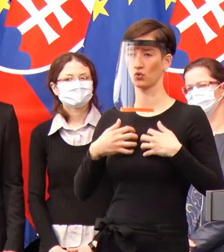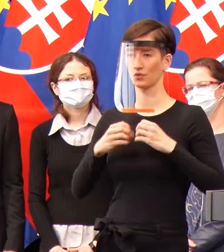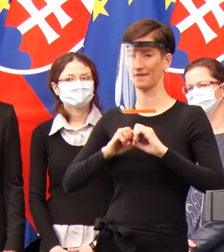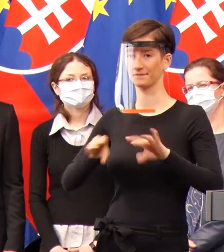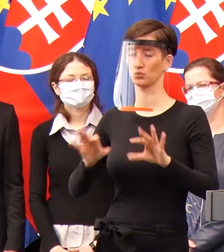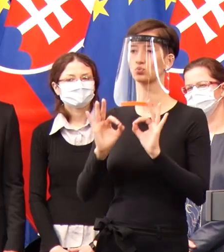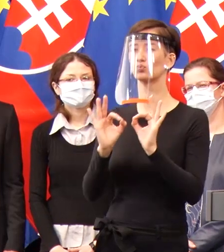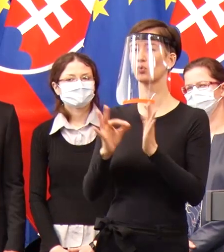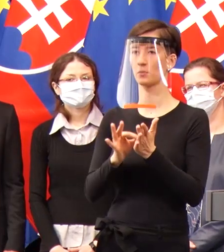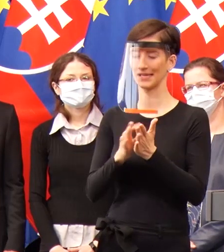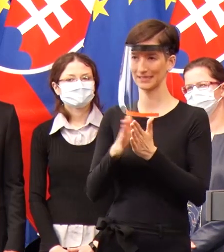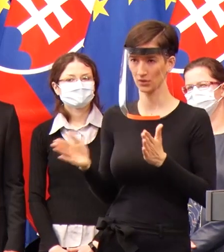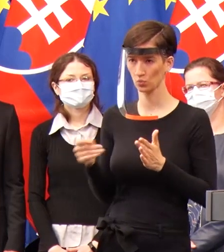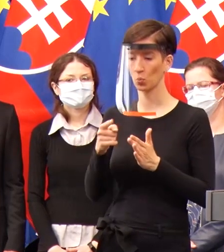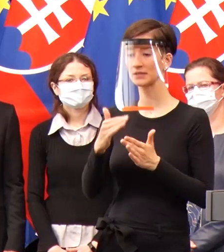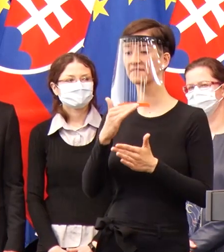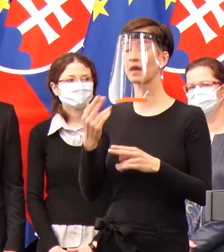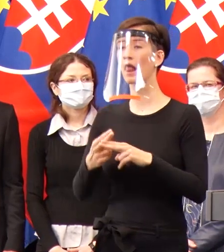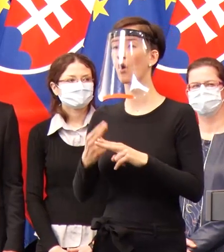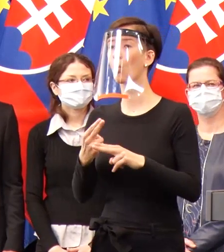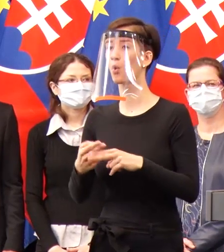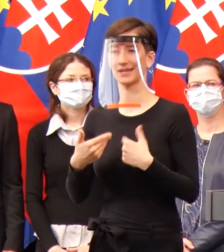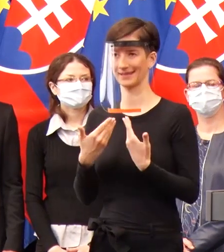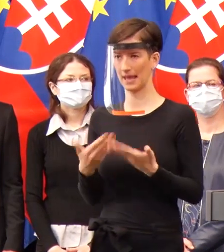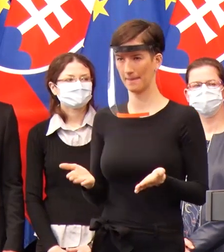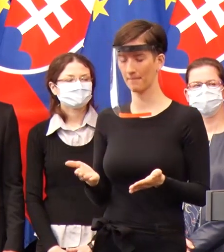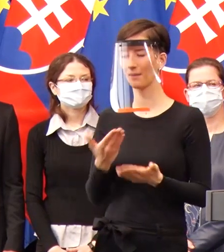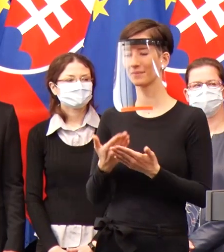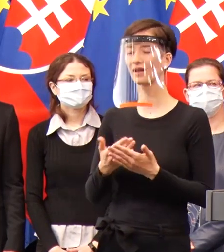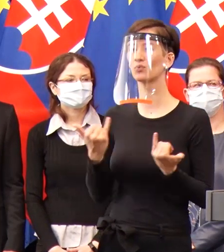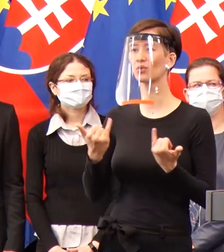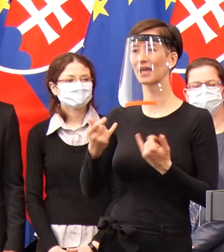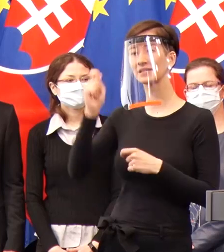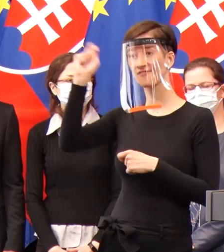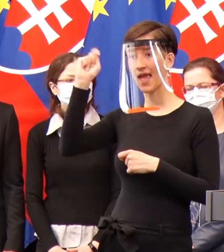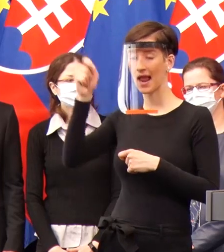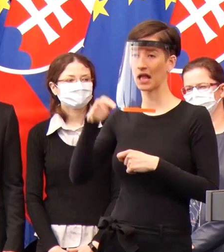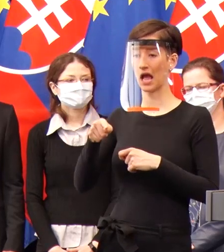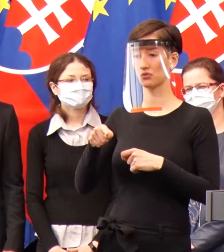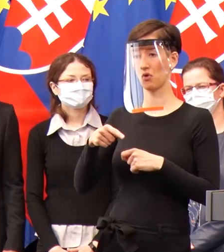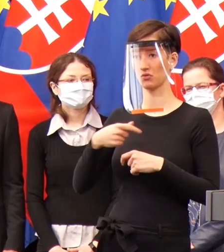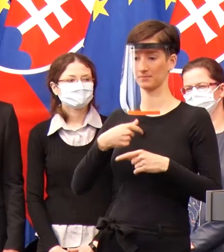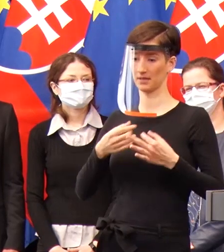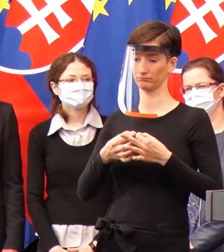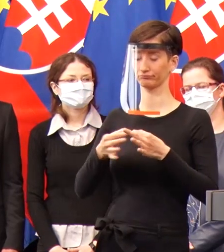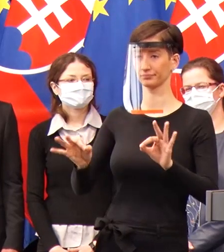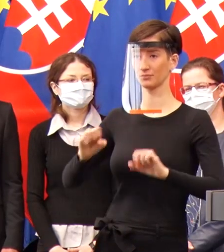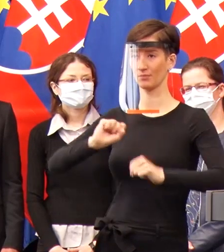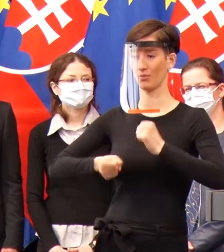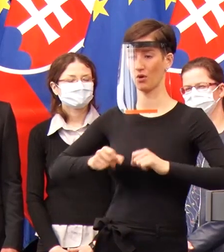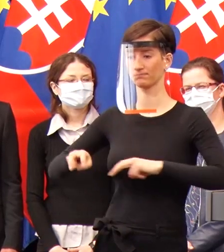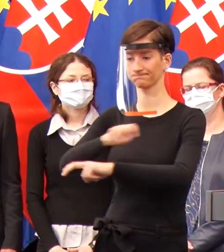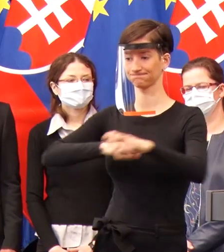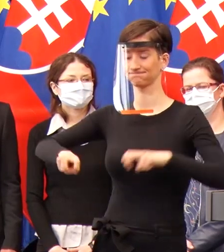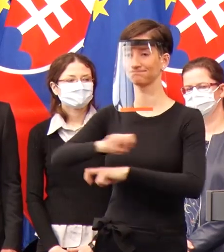sme to teraz cez Veľkú noc otvorili a potenciálne by sme mohli spustiť tú lavínu. Toto je pomerne